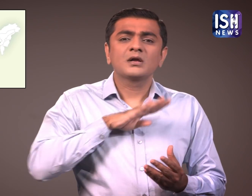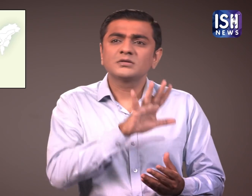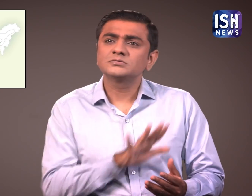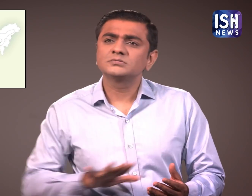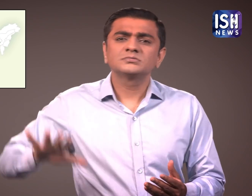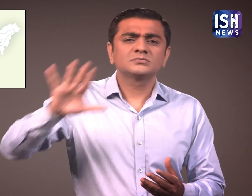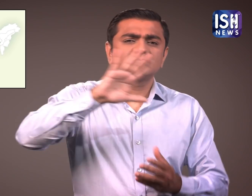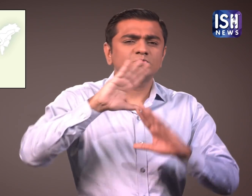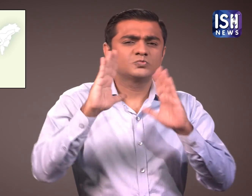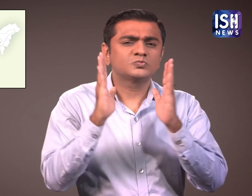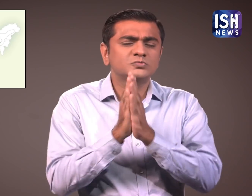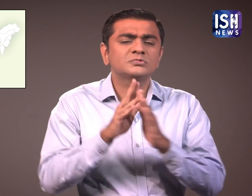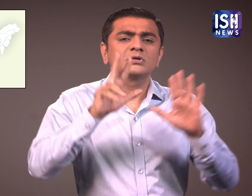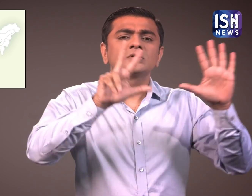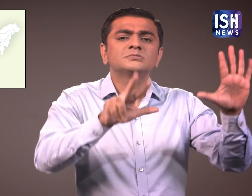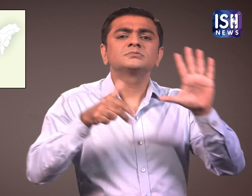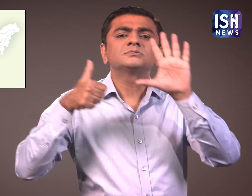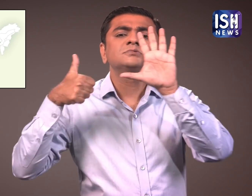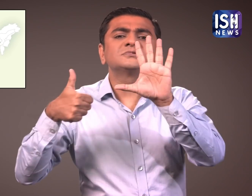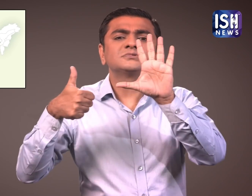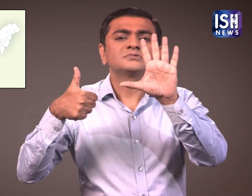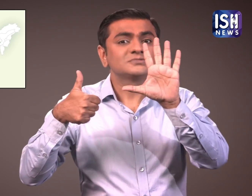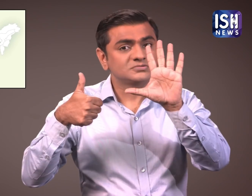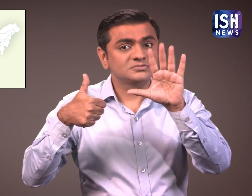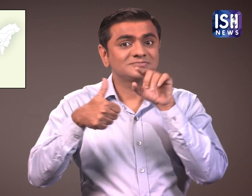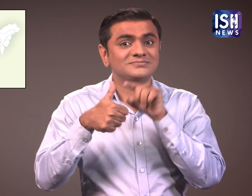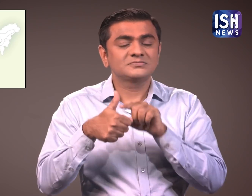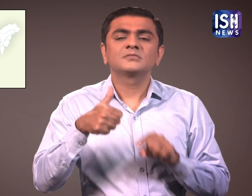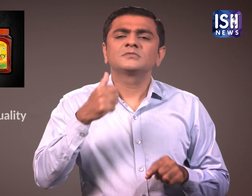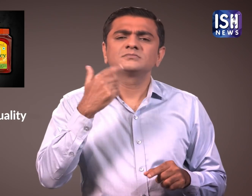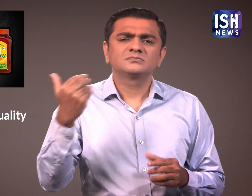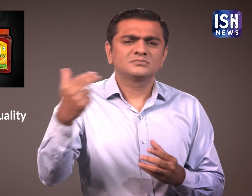लिये।